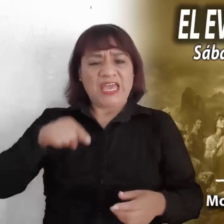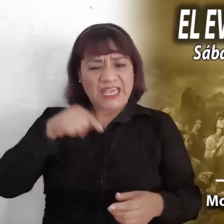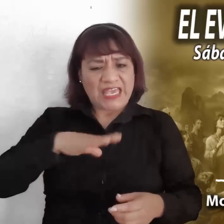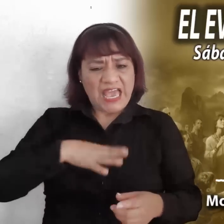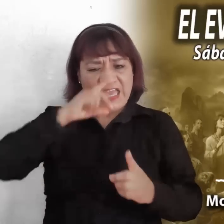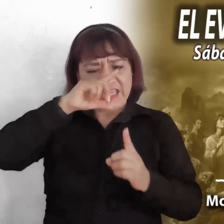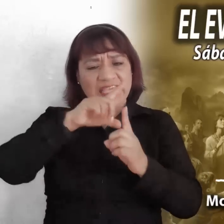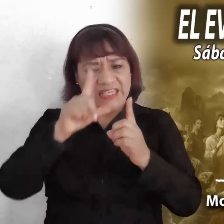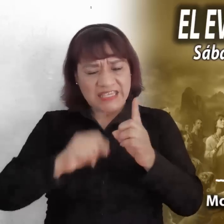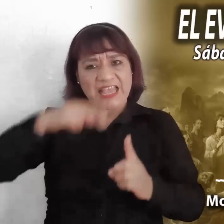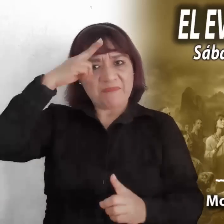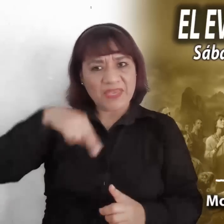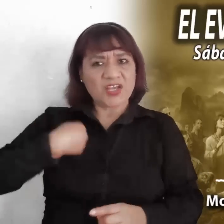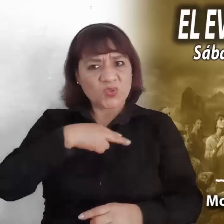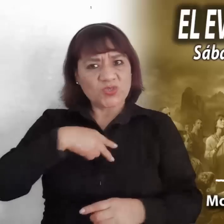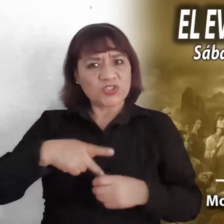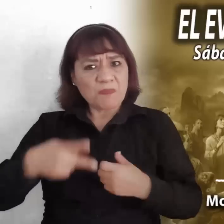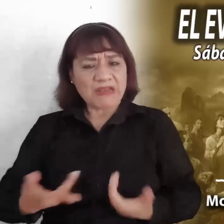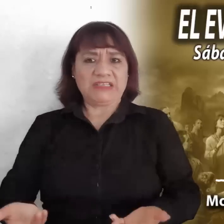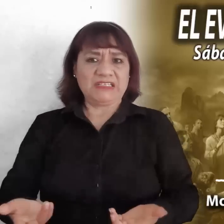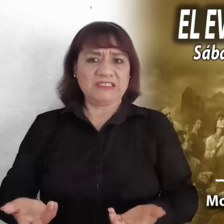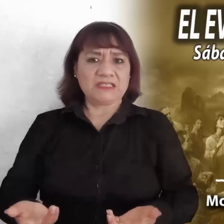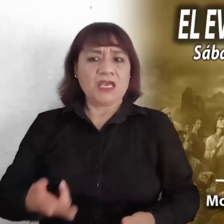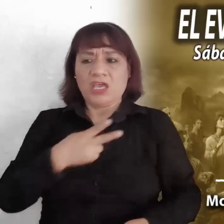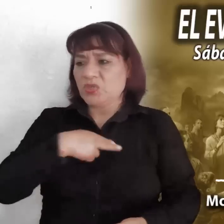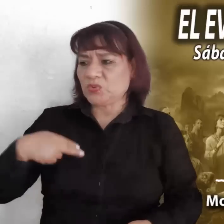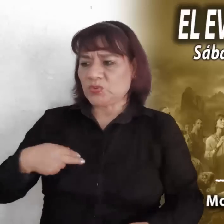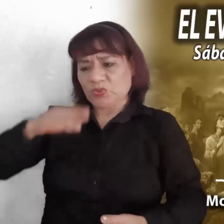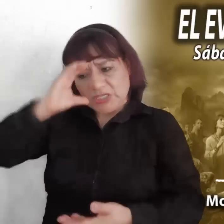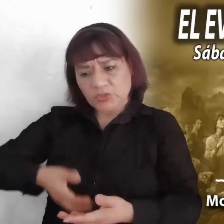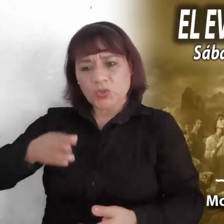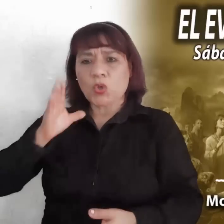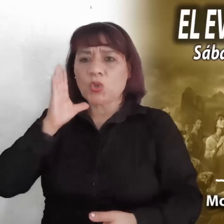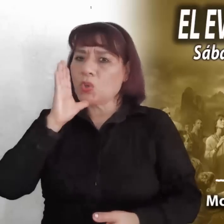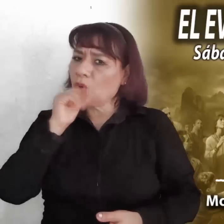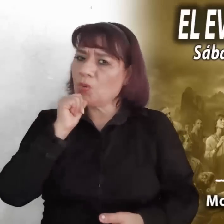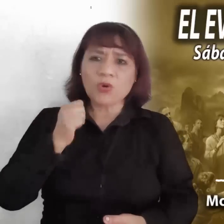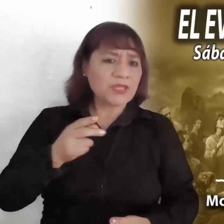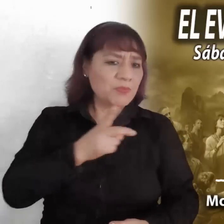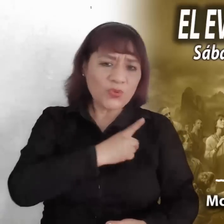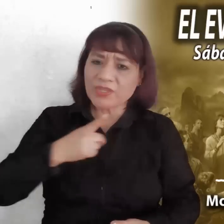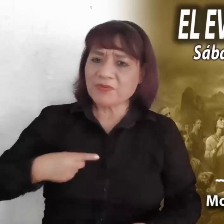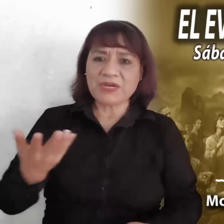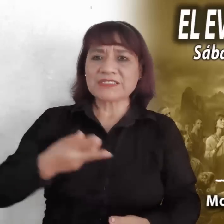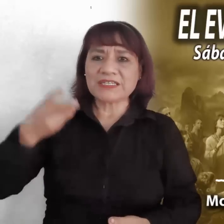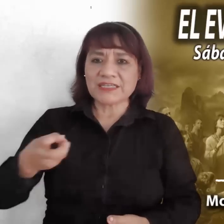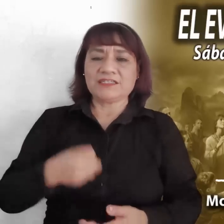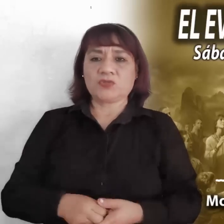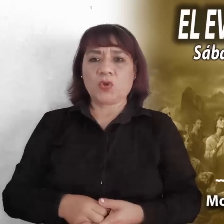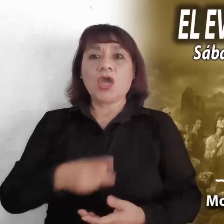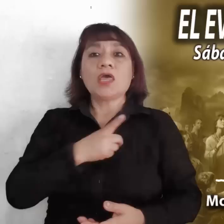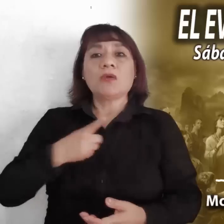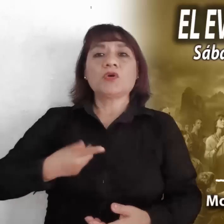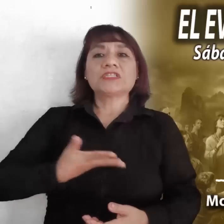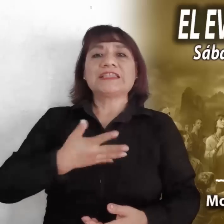no puede estar acorde con quienes nos decimos cristianos. Una fe que no transforme la